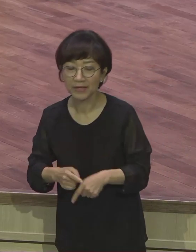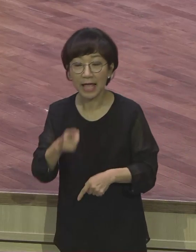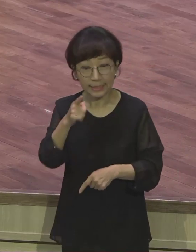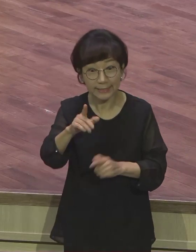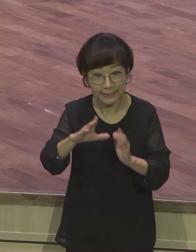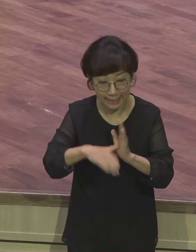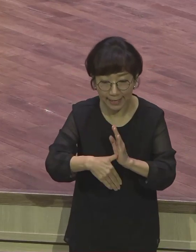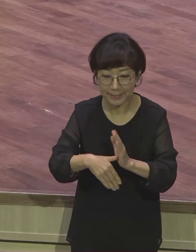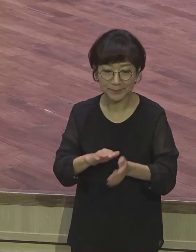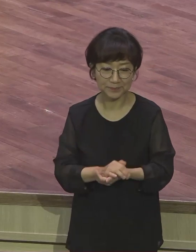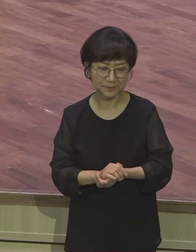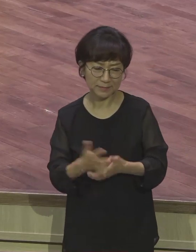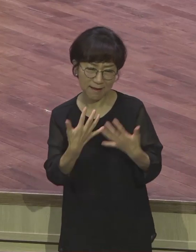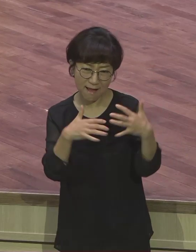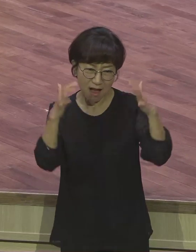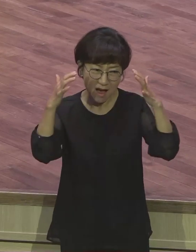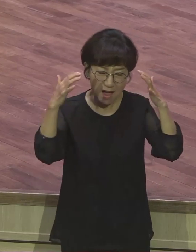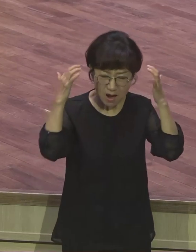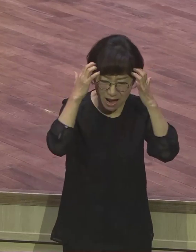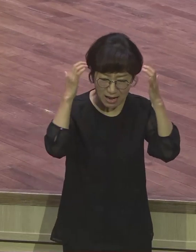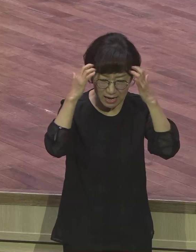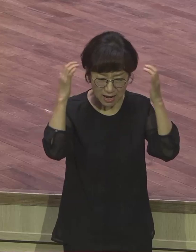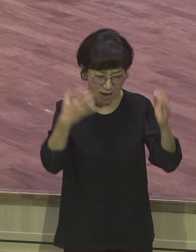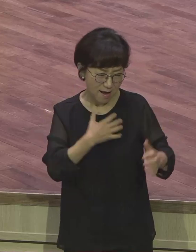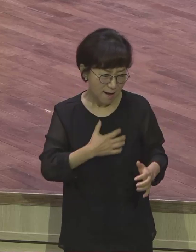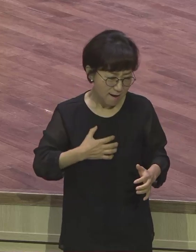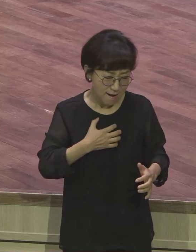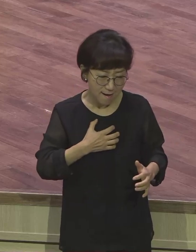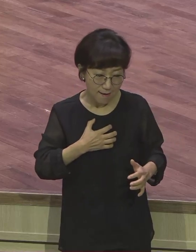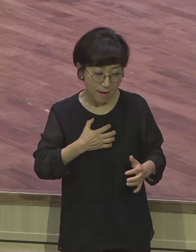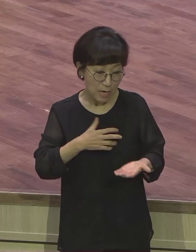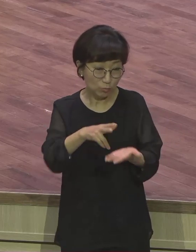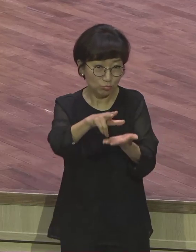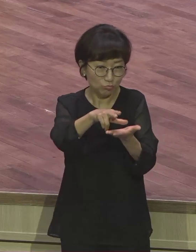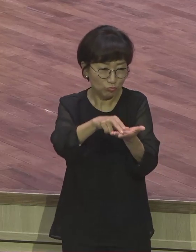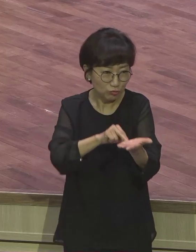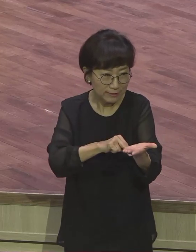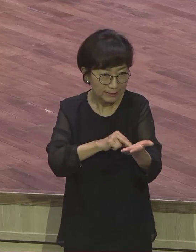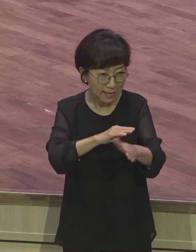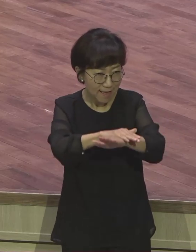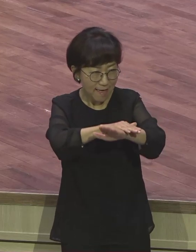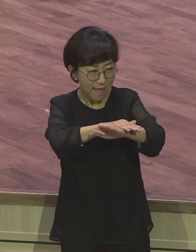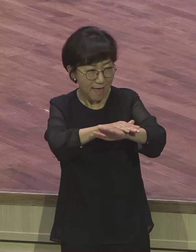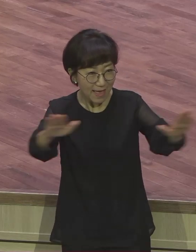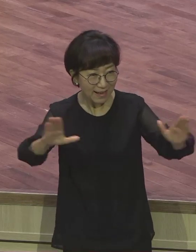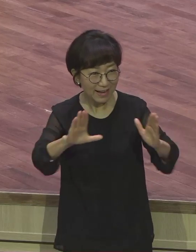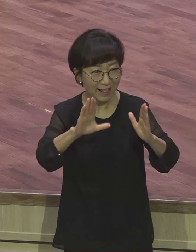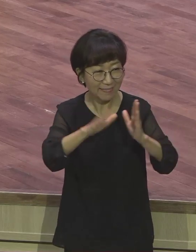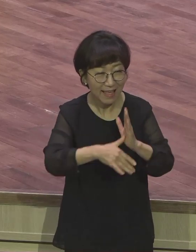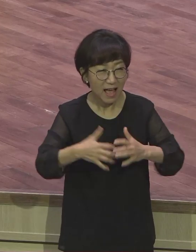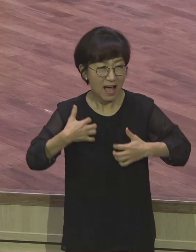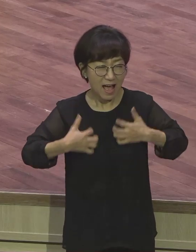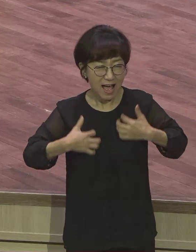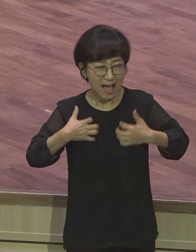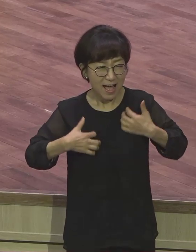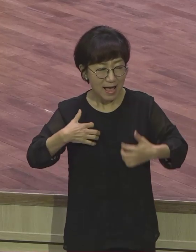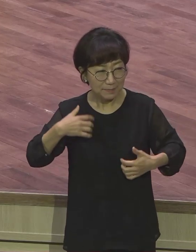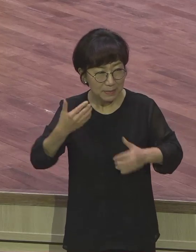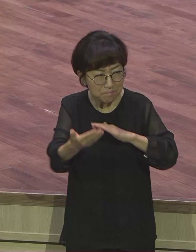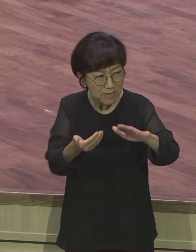그 골치 아프고 그 어려운 문제가 해결되었을 때를 생각하고 나는 소풍 가는 기분으로 출근한다. 못